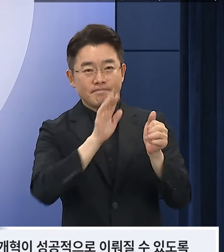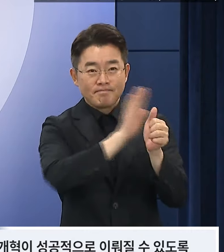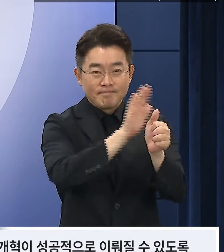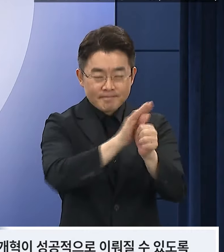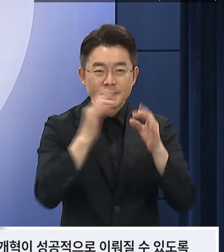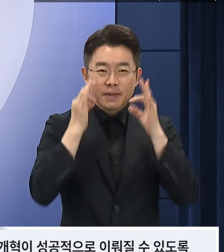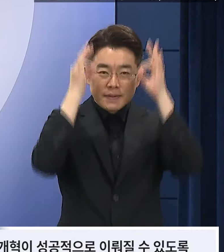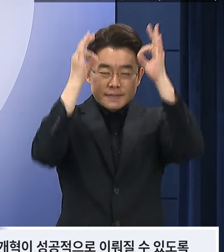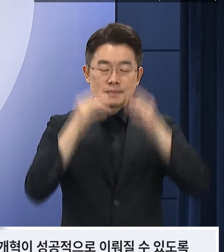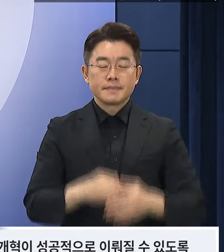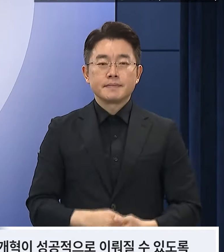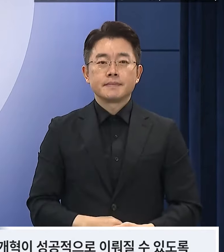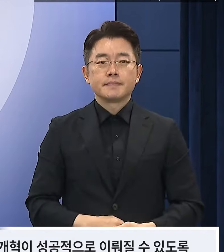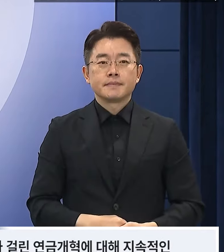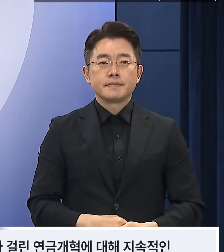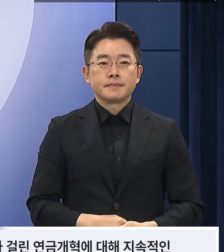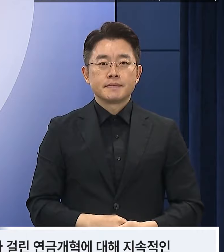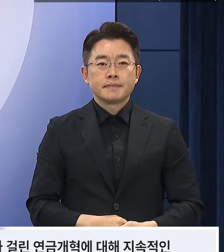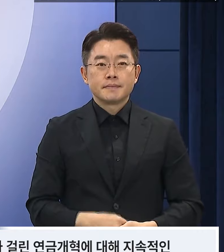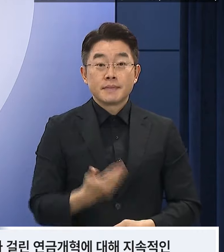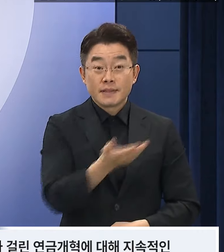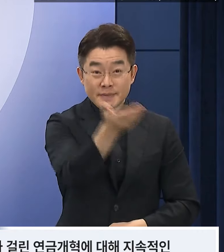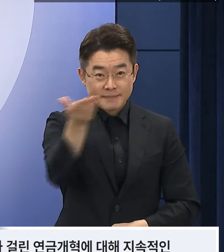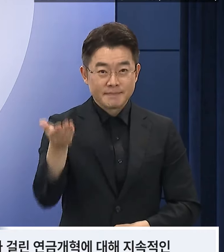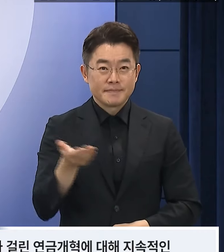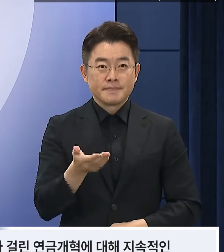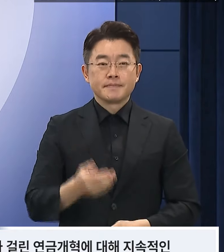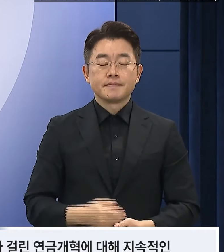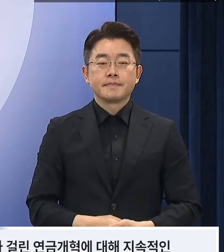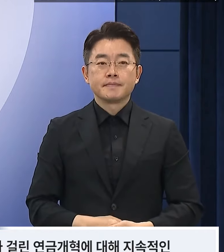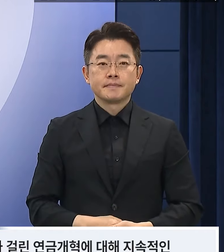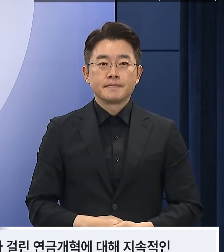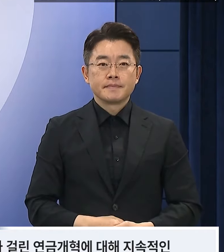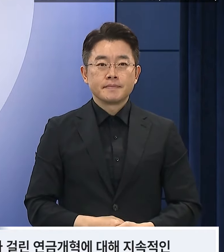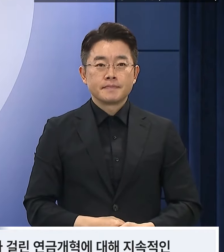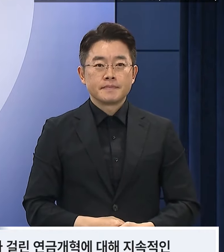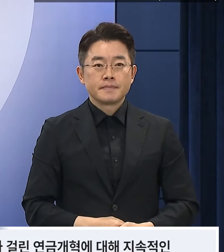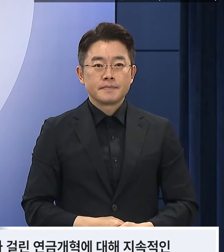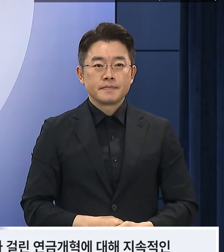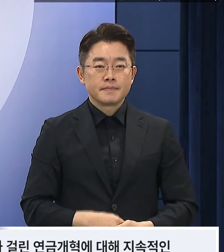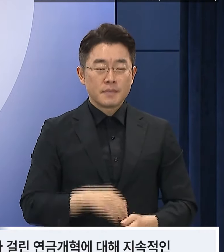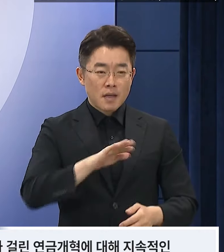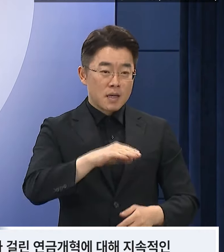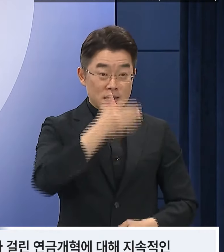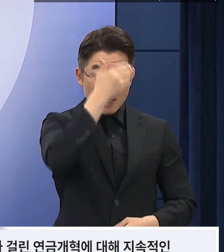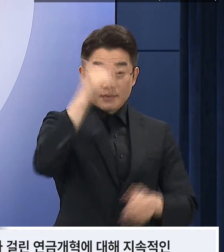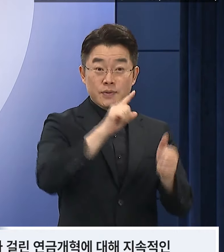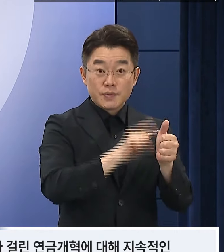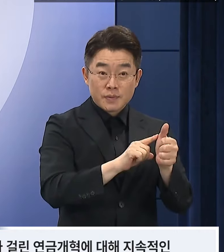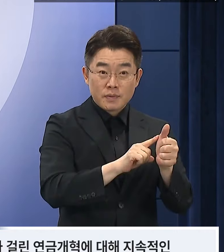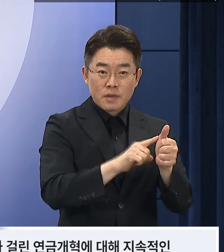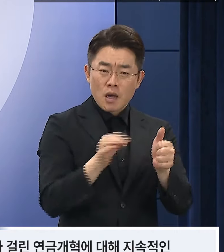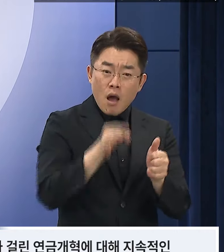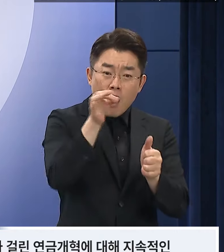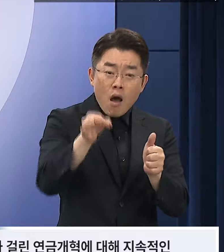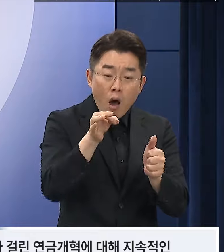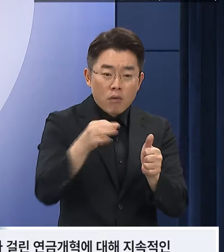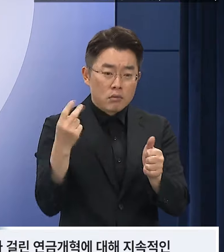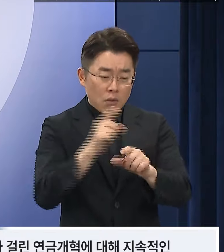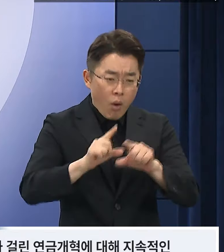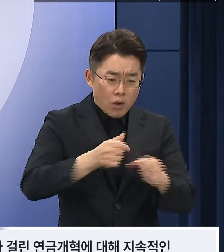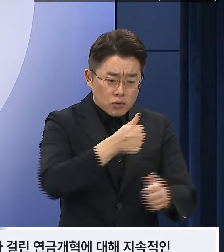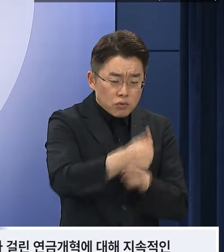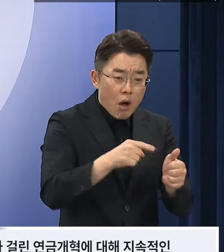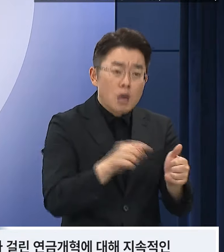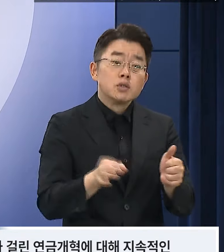최선을 다하겠습니다. 국민 여러분들께서도 국가와 우리 아이들의 미래가 걸린 연금개혁에